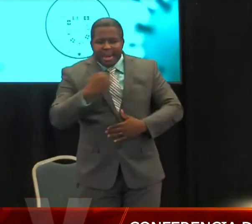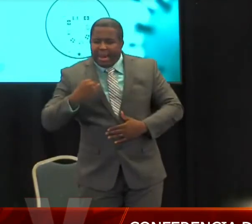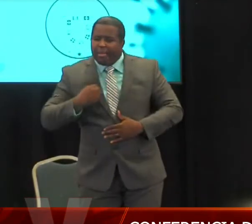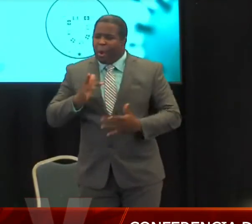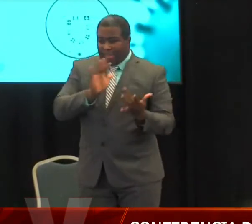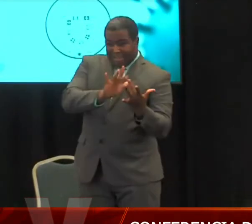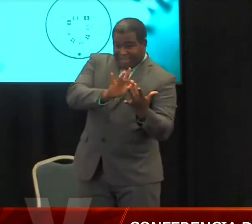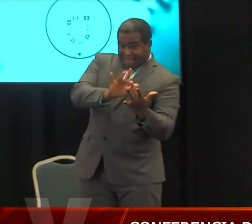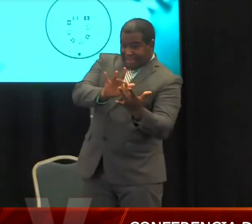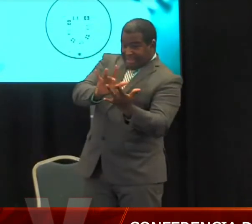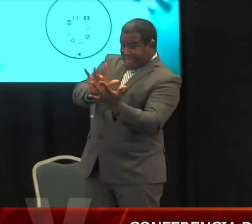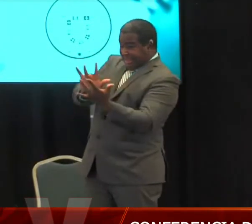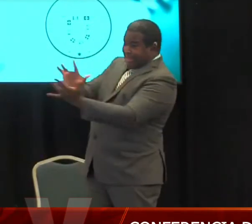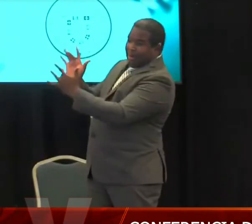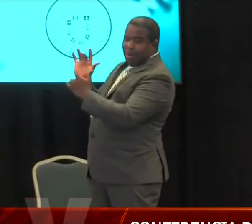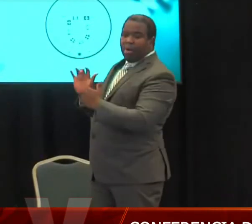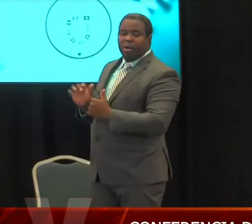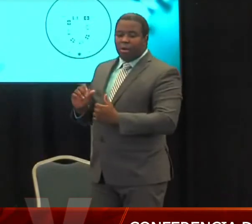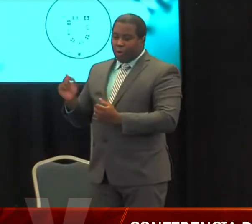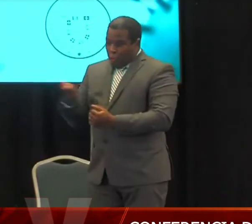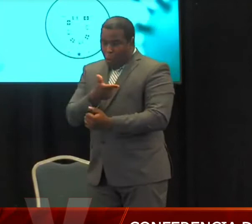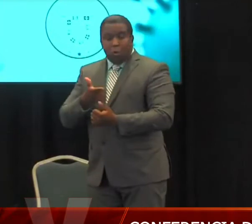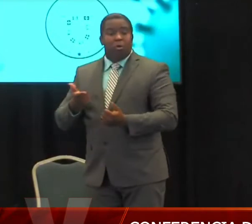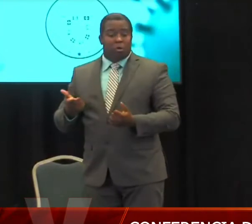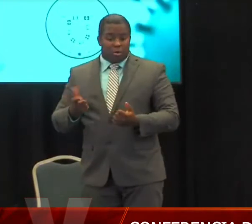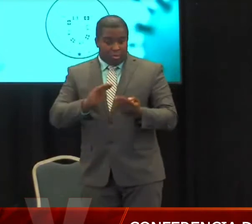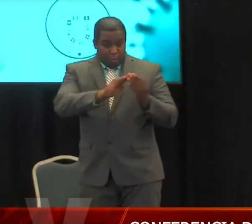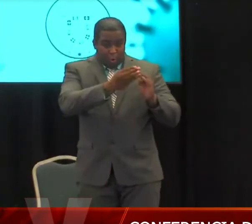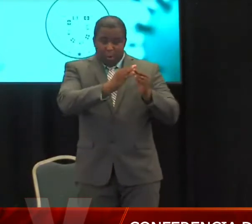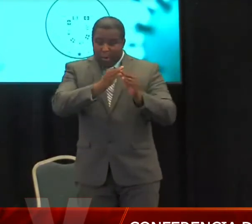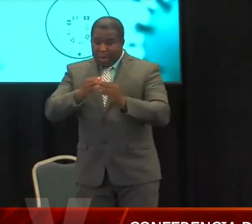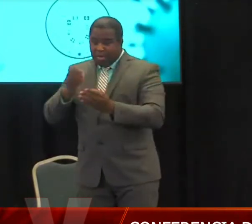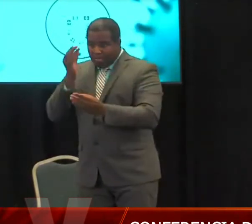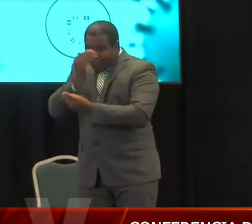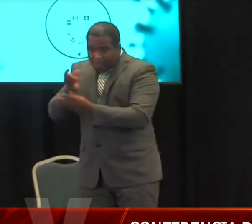para redirigir esfuerzos dirigidos a las necesidades de cada municipio en Puerto Rico.